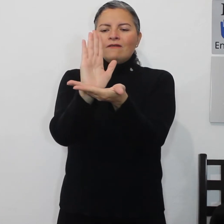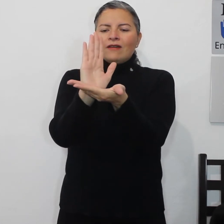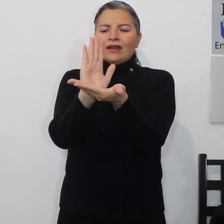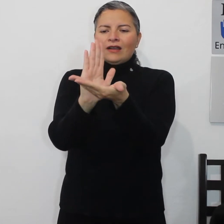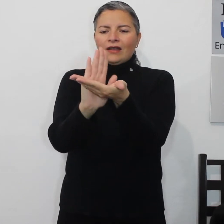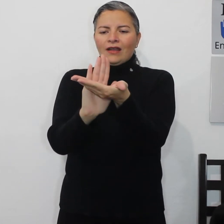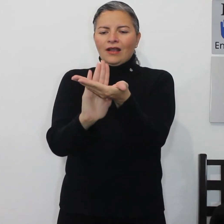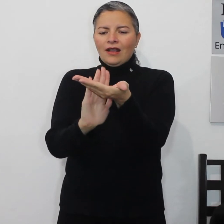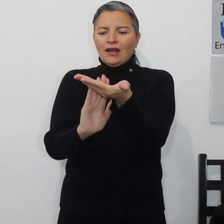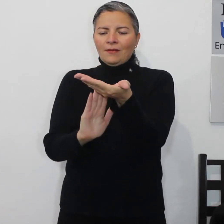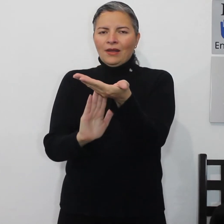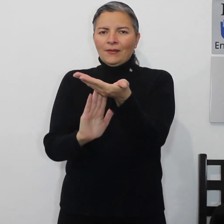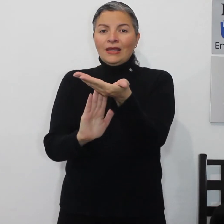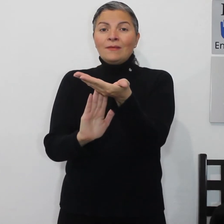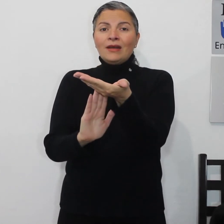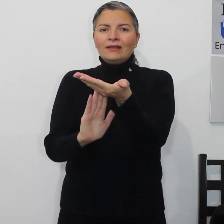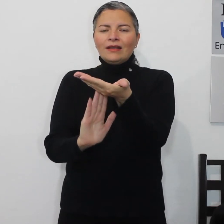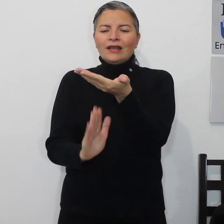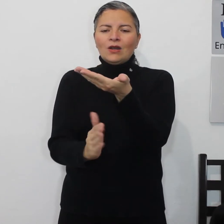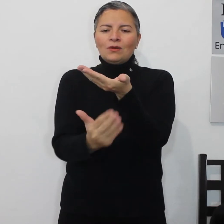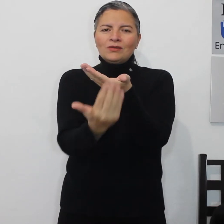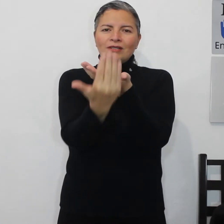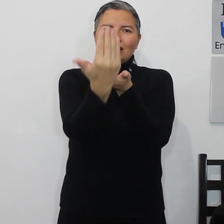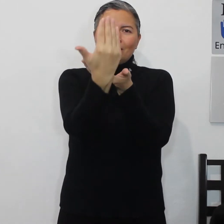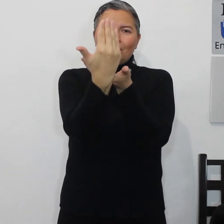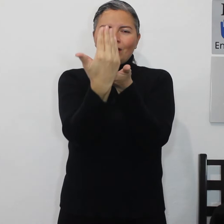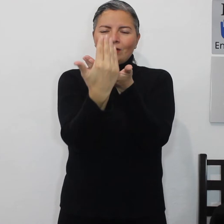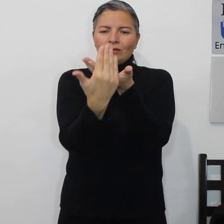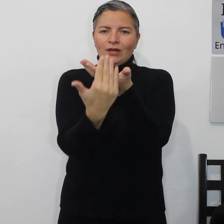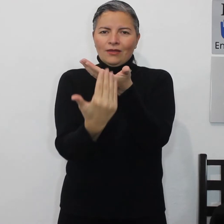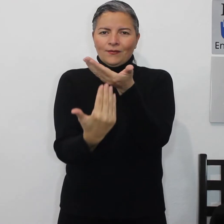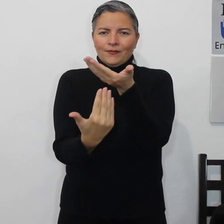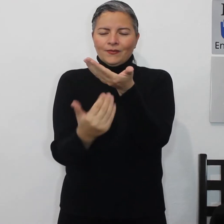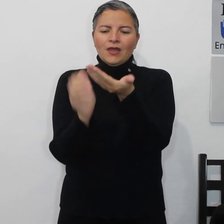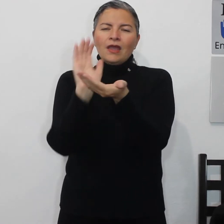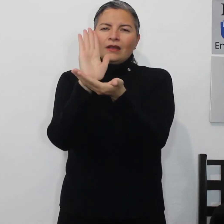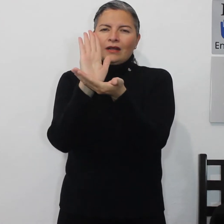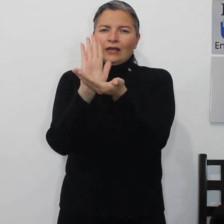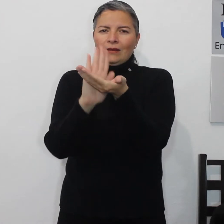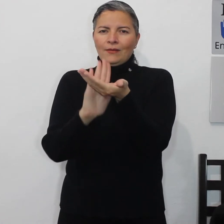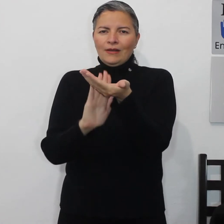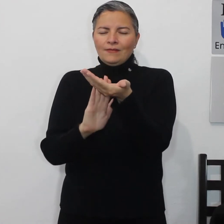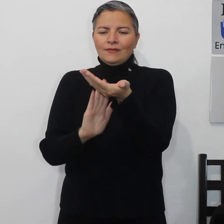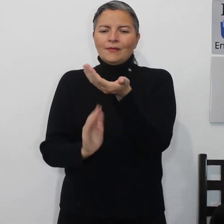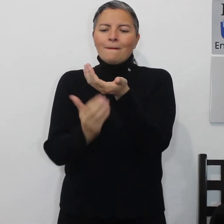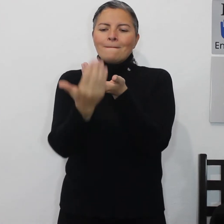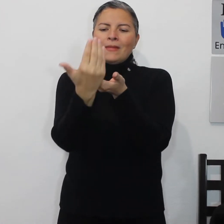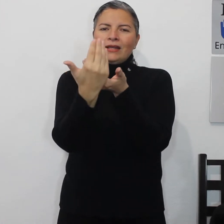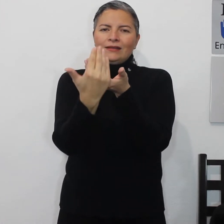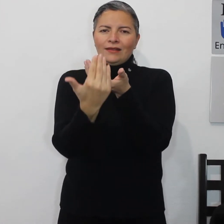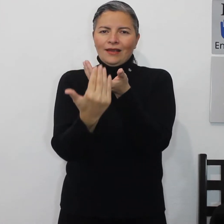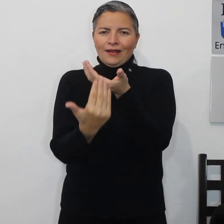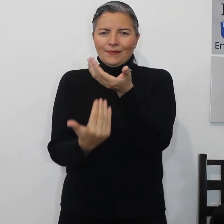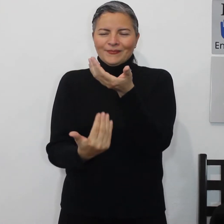baja crema y manteca lo vamos a hacer por el otro lado crema manteca